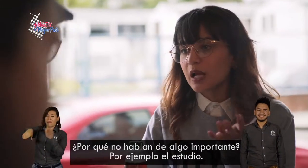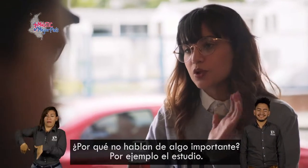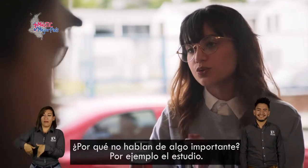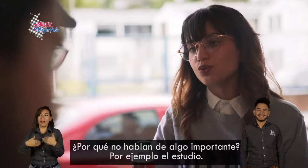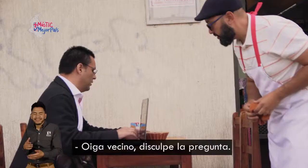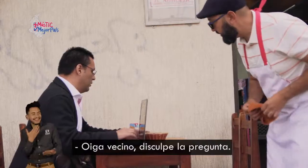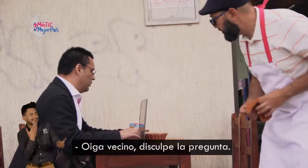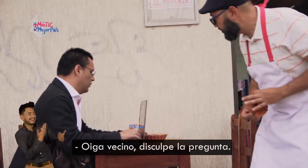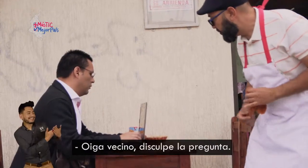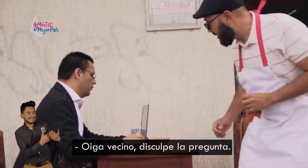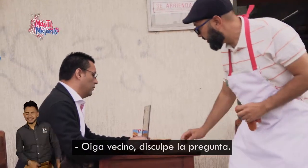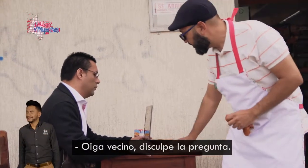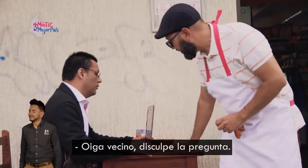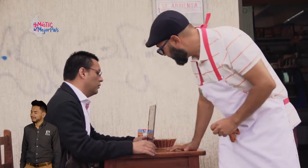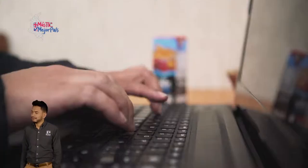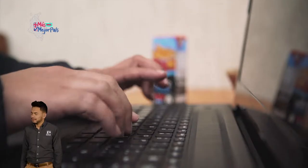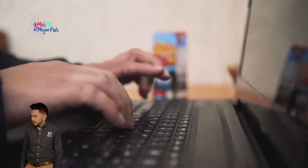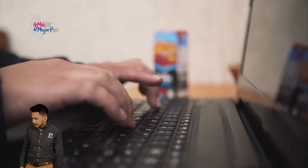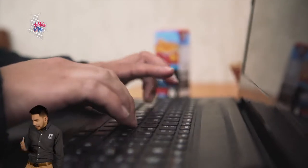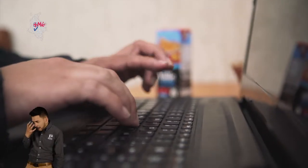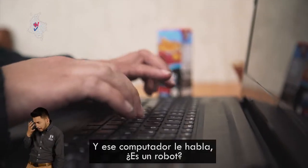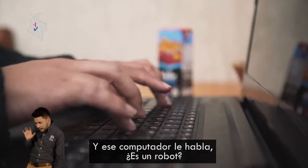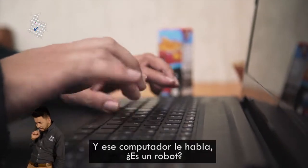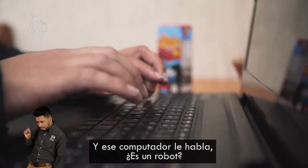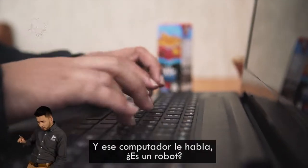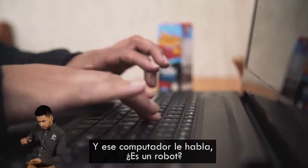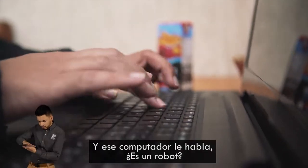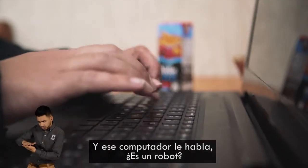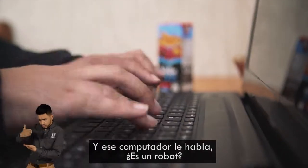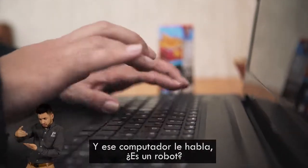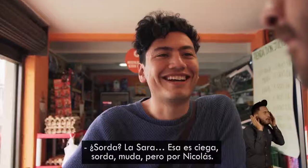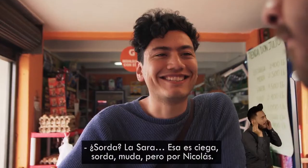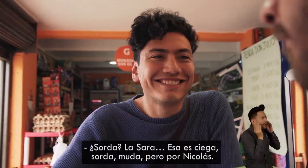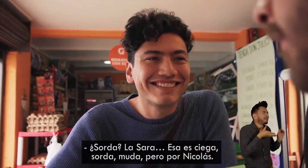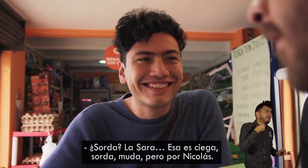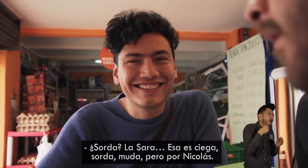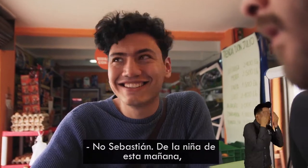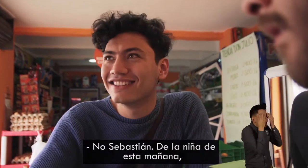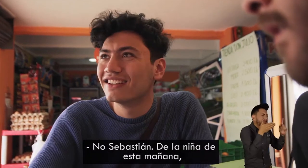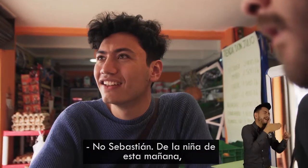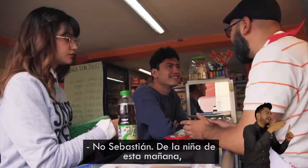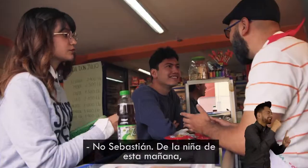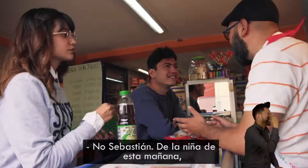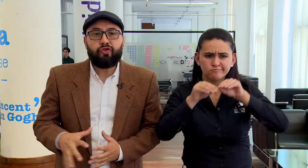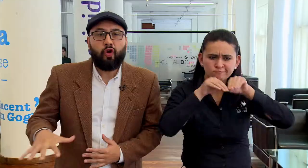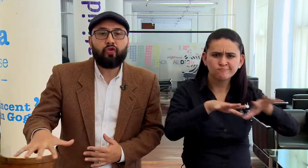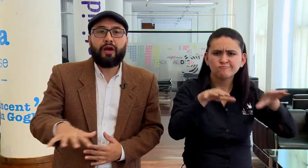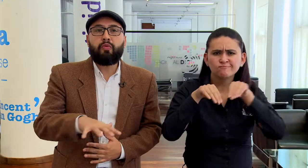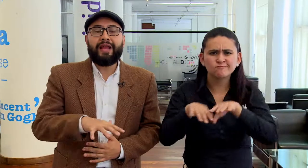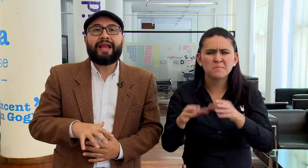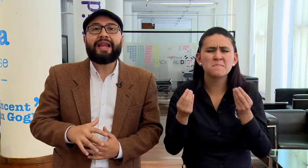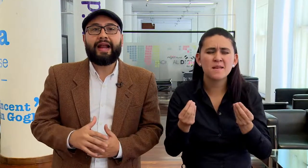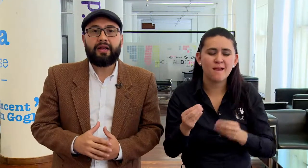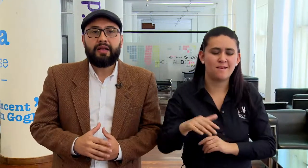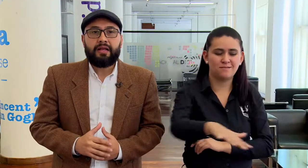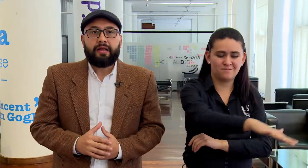serie plantean diferentes situaciones con personas sordas y las barreras comunicativas que se presentan. Que el entorno, la